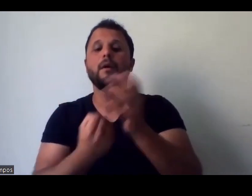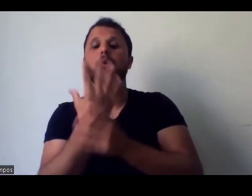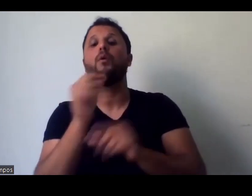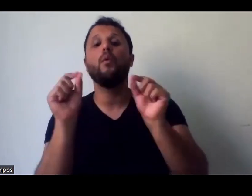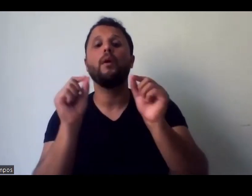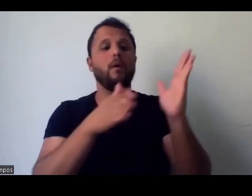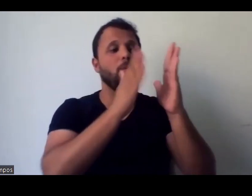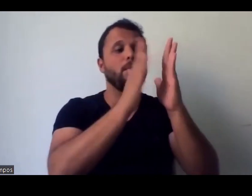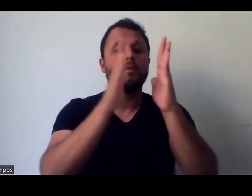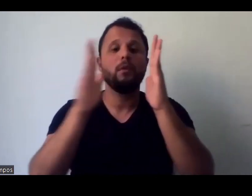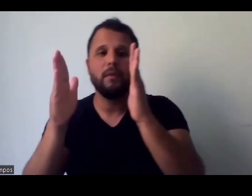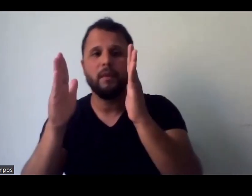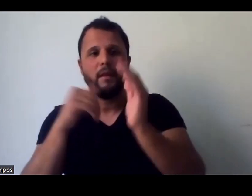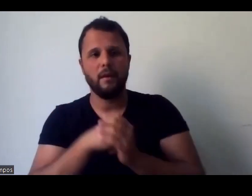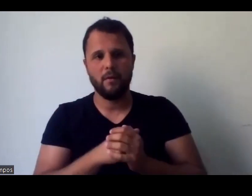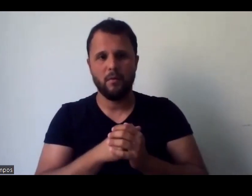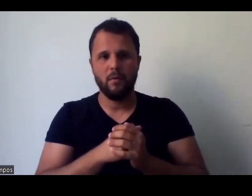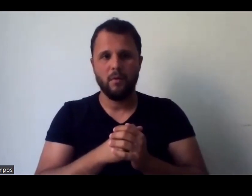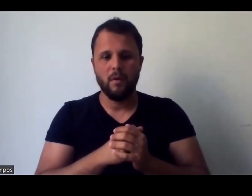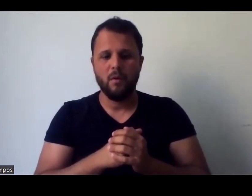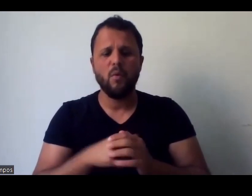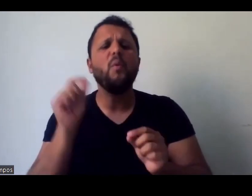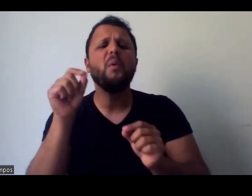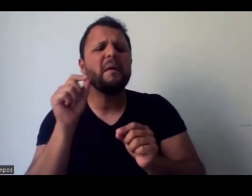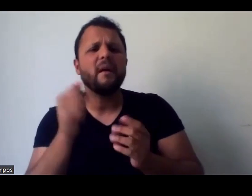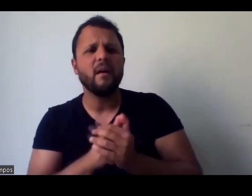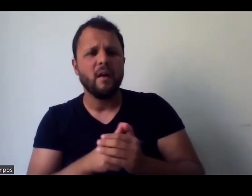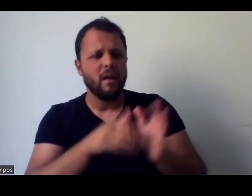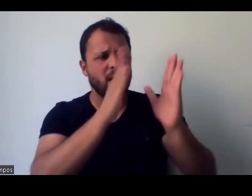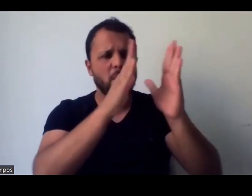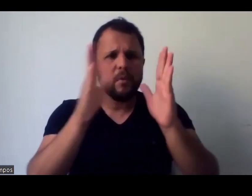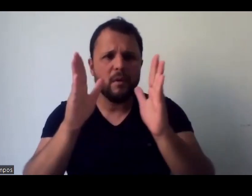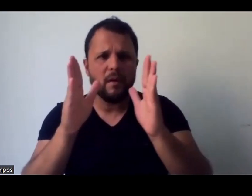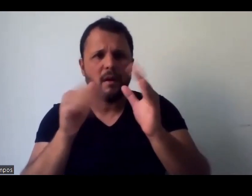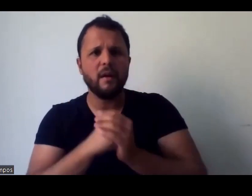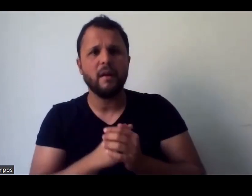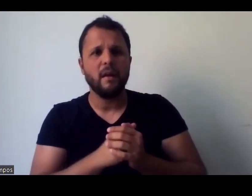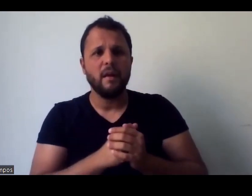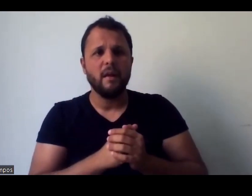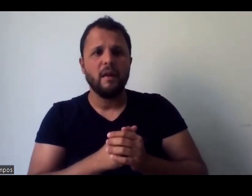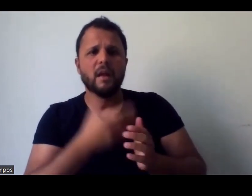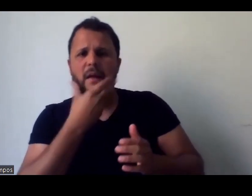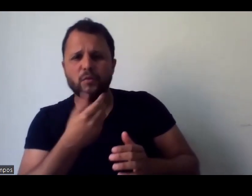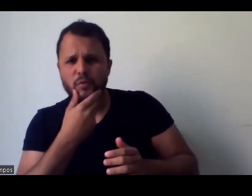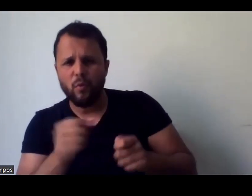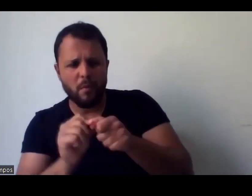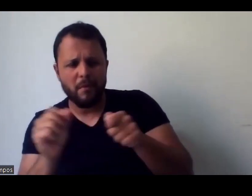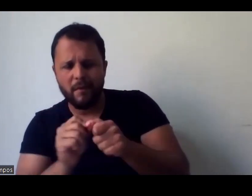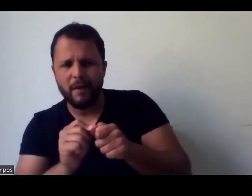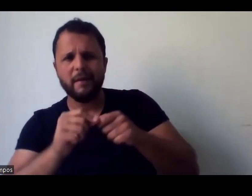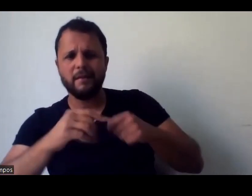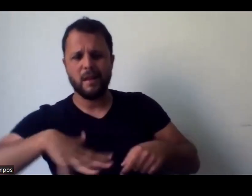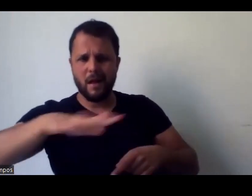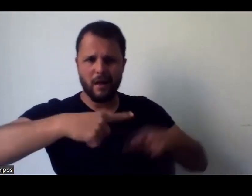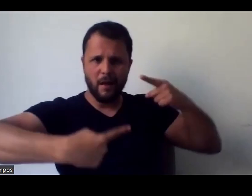Ailton Krenak? É um repositório único, onde tudo que Ailton já fez, desde na área política até